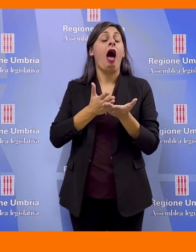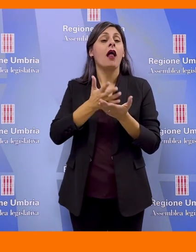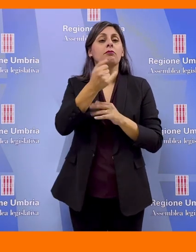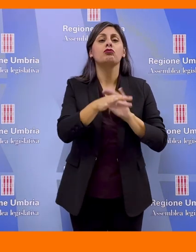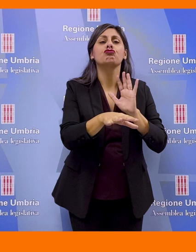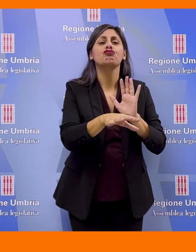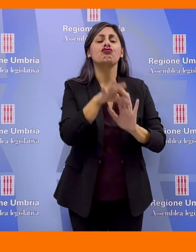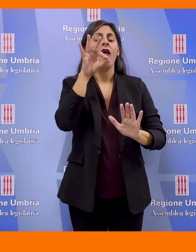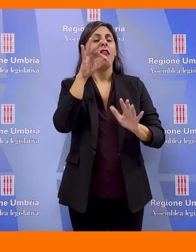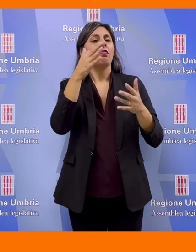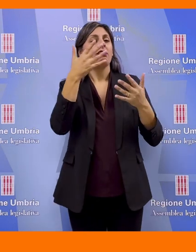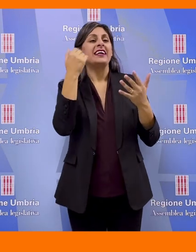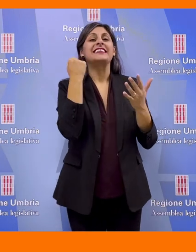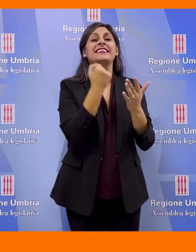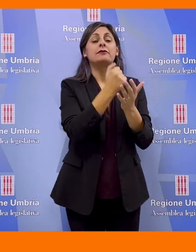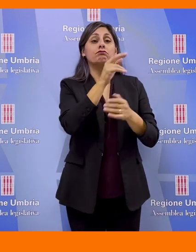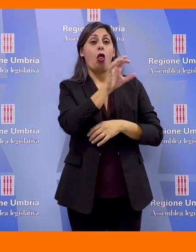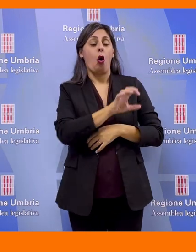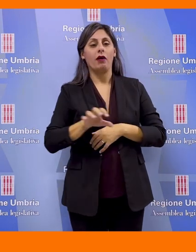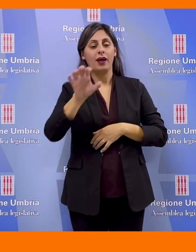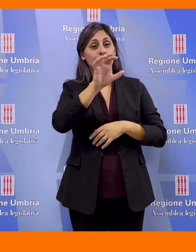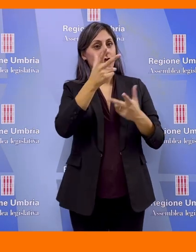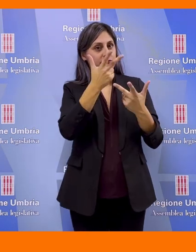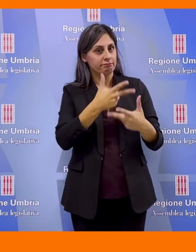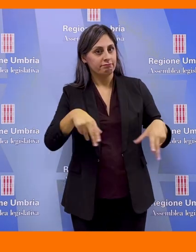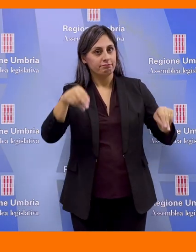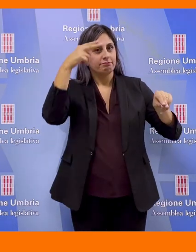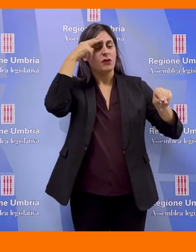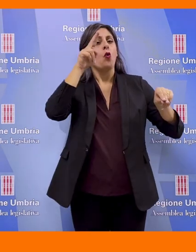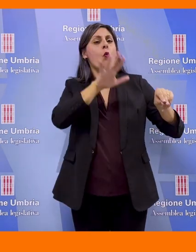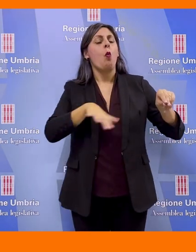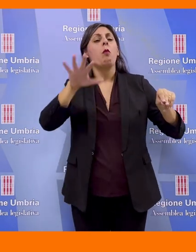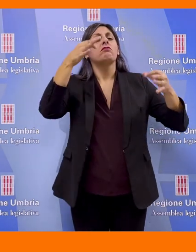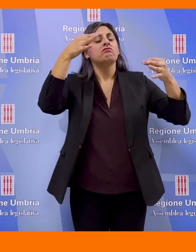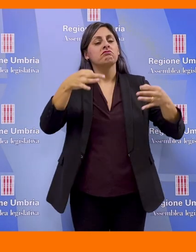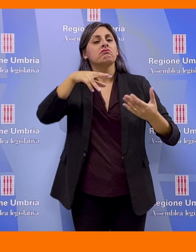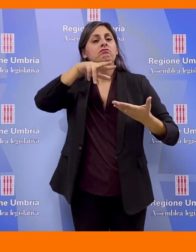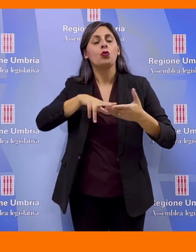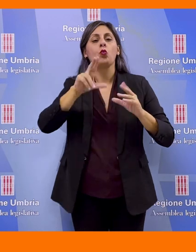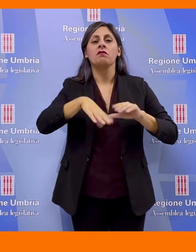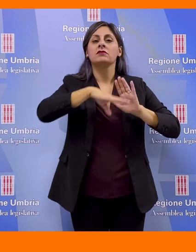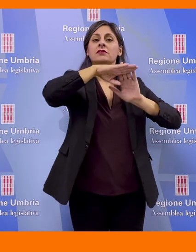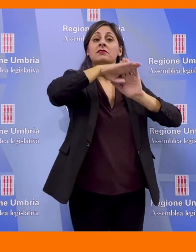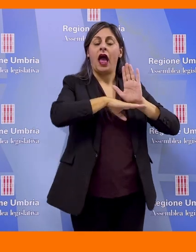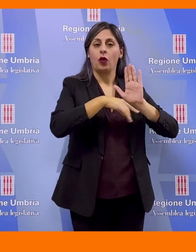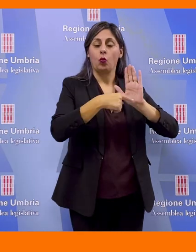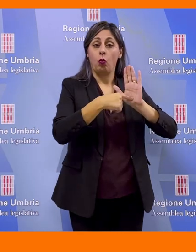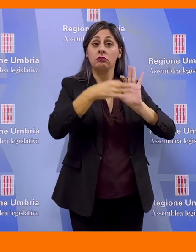'adozione del simbolo della regione, l'Umbria si è data una nuova carta statutaria con l